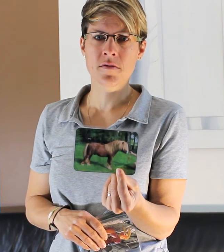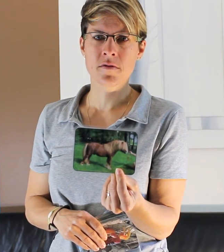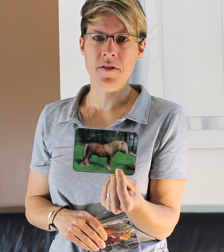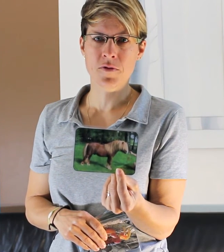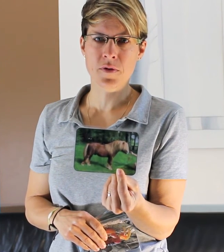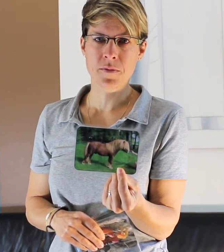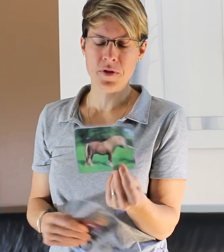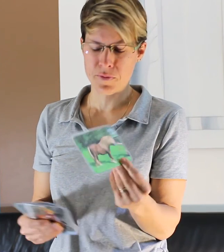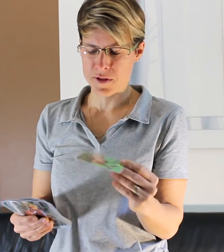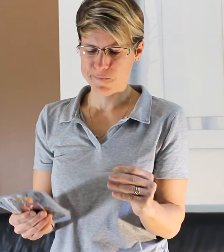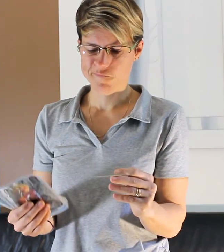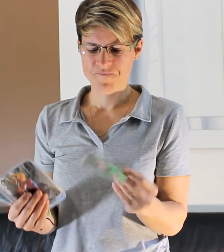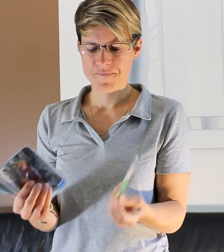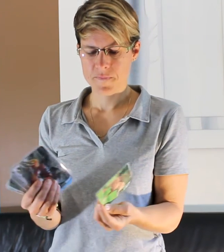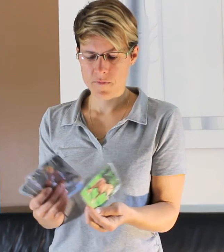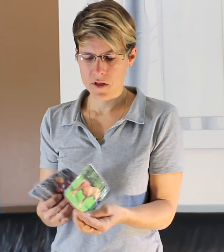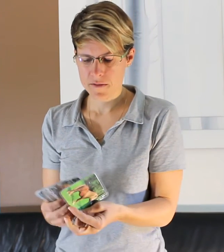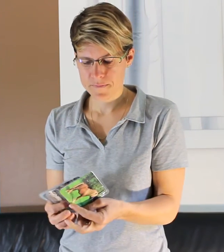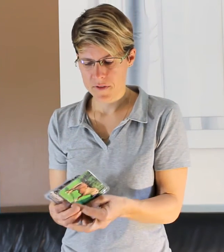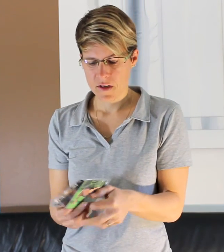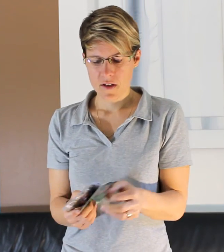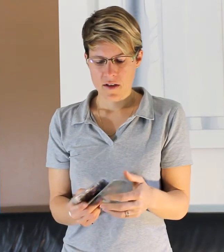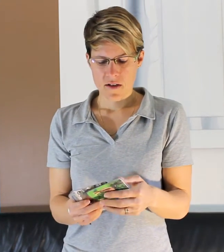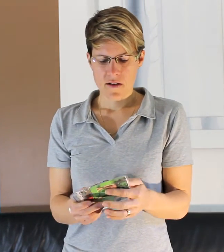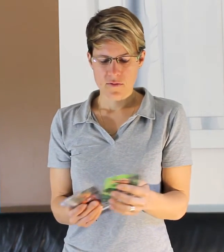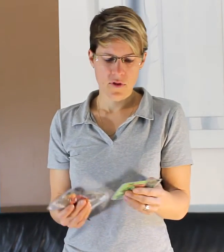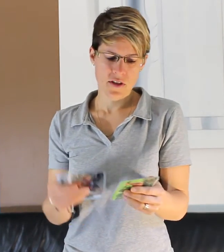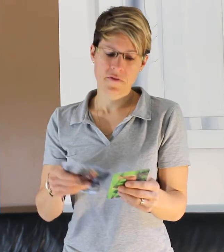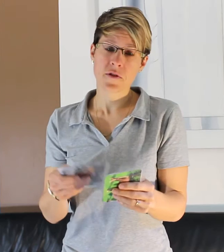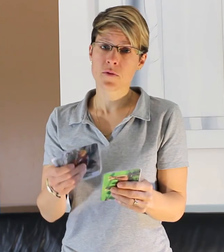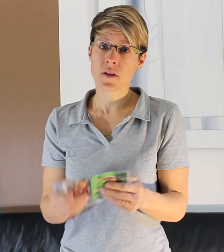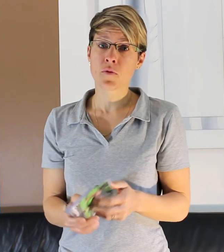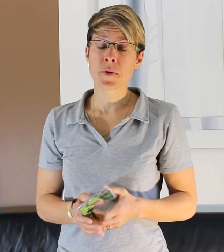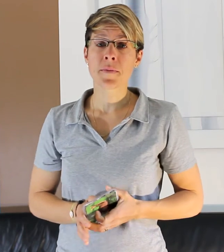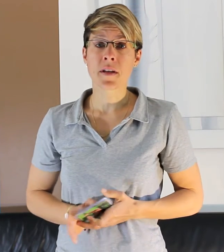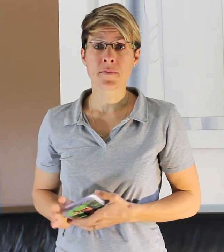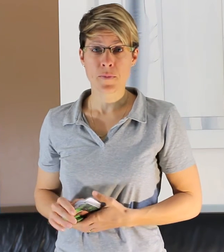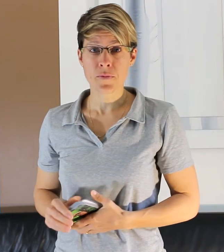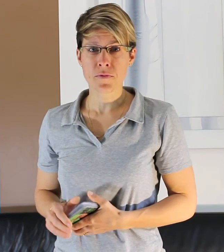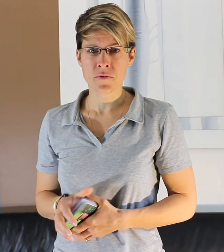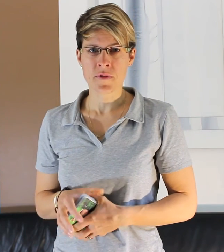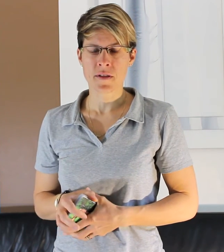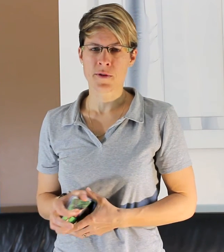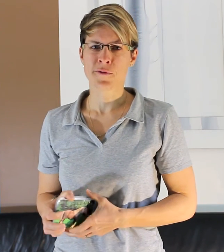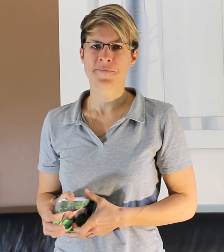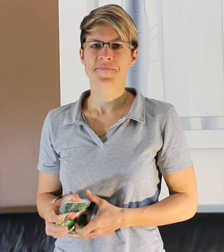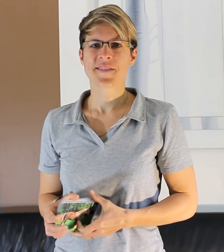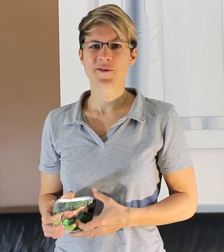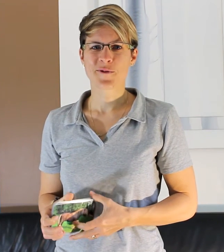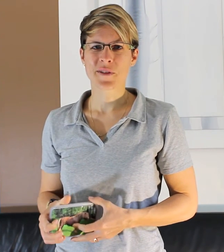La photo, c'est les petits poneys. Voilà. Donc, là, j'ai fait juste un couplet, mais elle est un petit peu plus longue que ça, d'habitude. Je vous souhaite